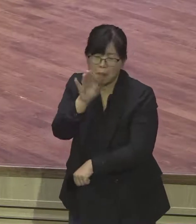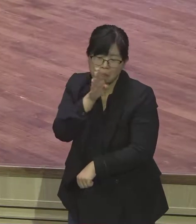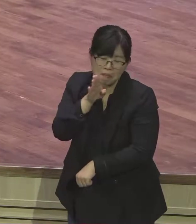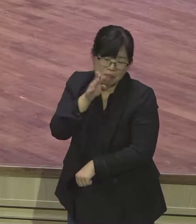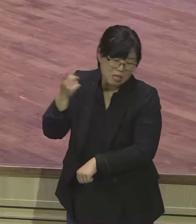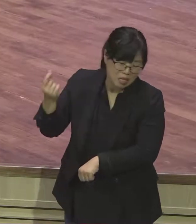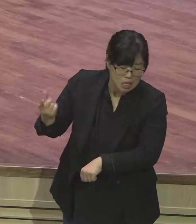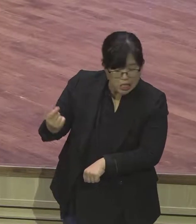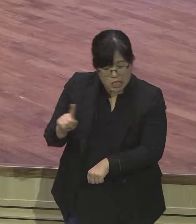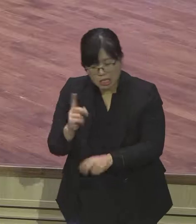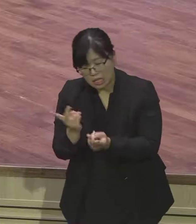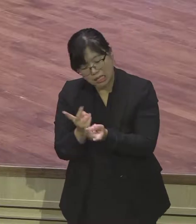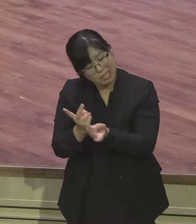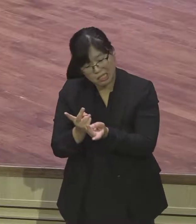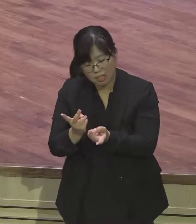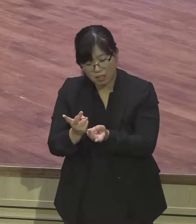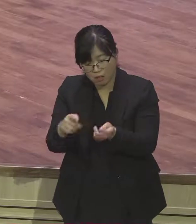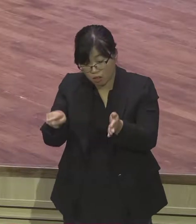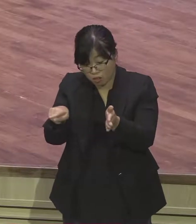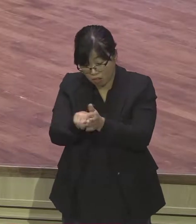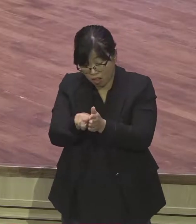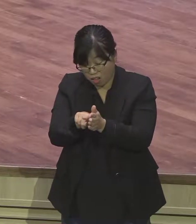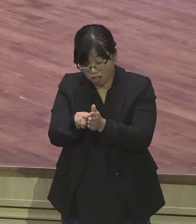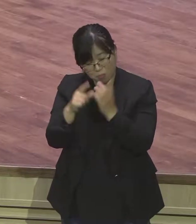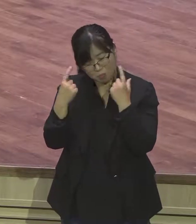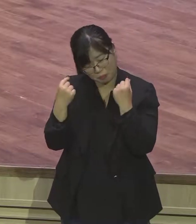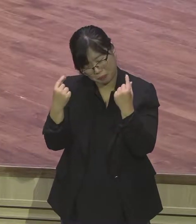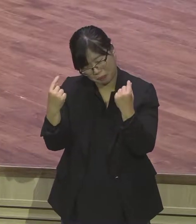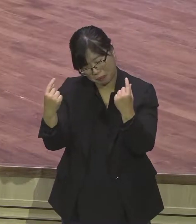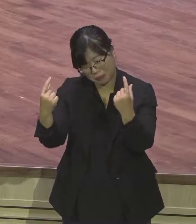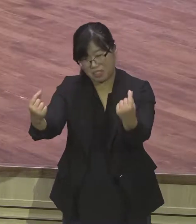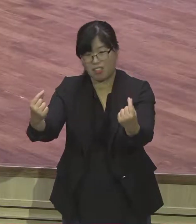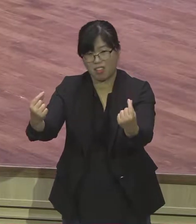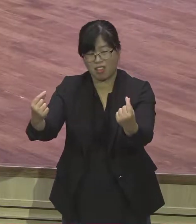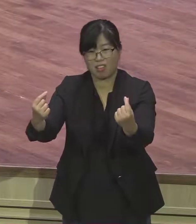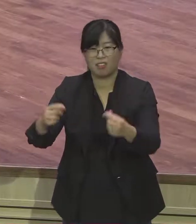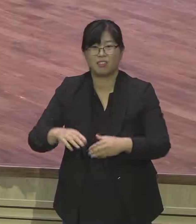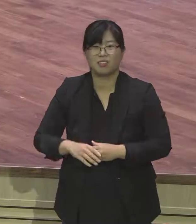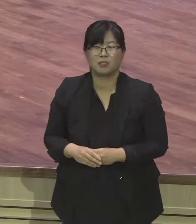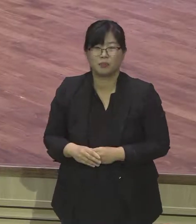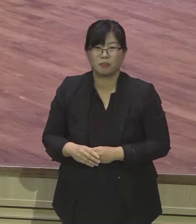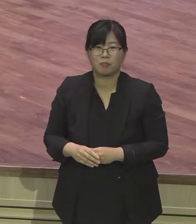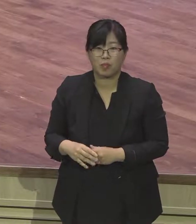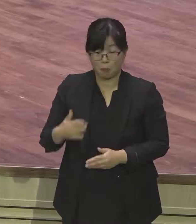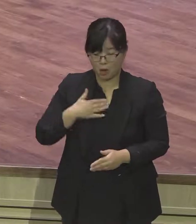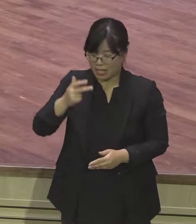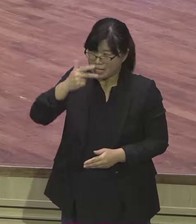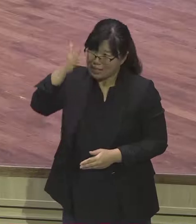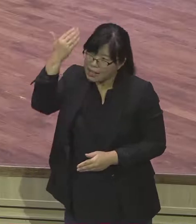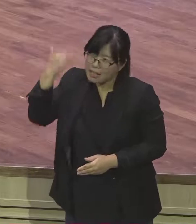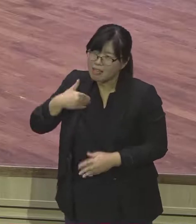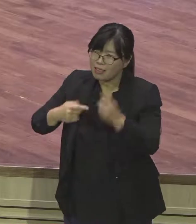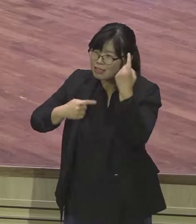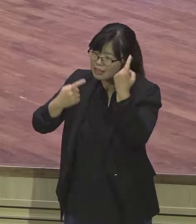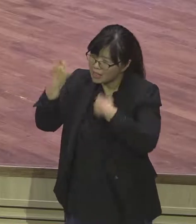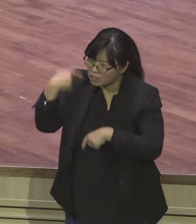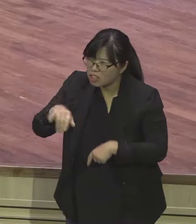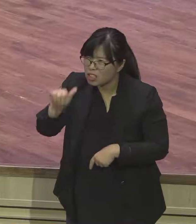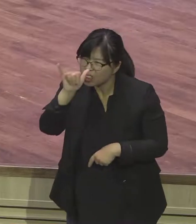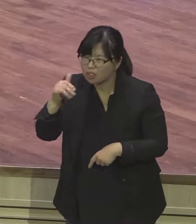못 나가요. 신앙이 못 자릅니다. 과거의 상처 때문에 과거의 문제 사건 때문에 그것이 날 눌려